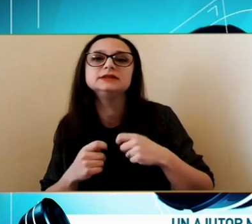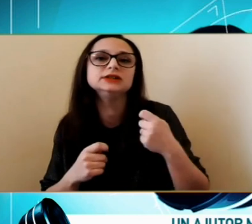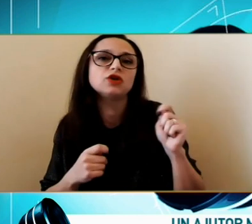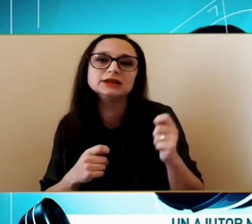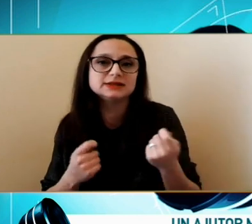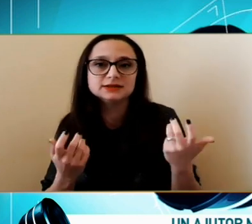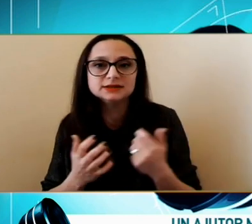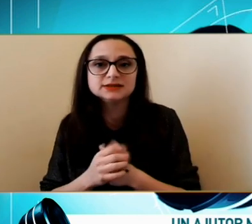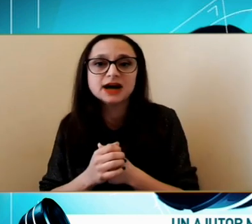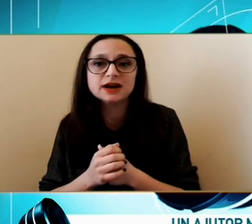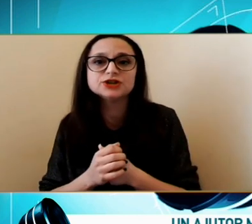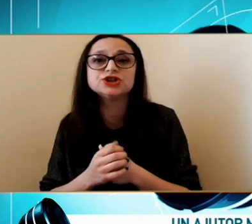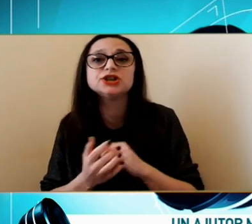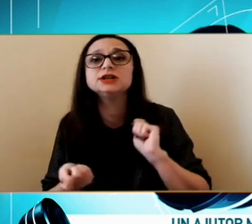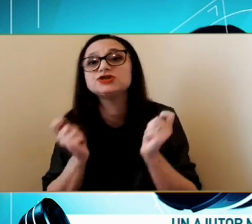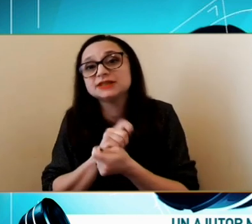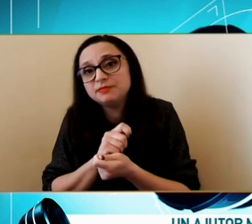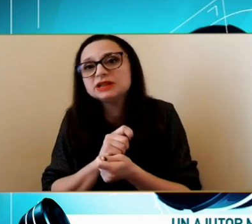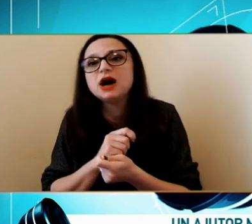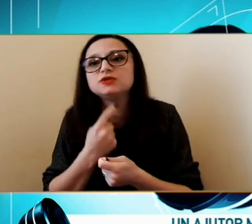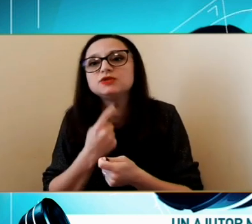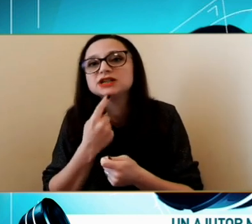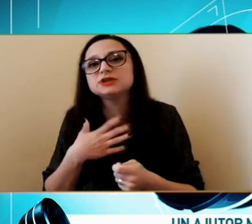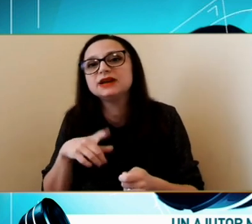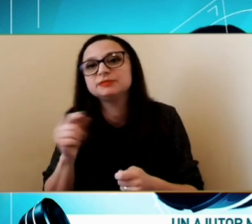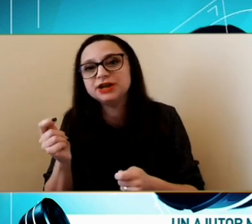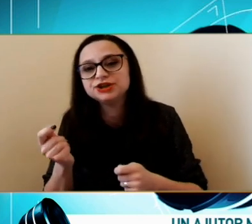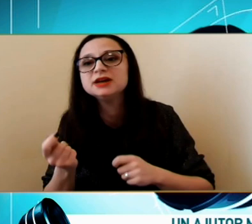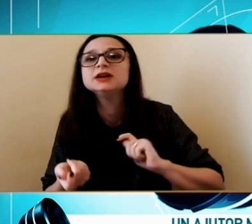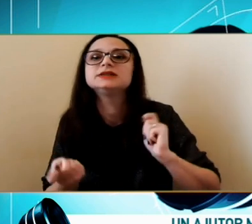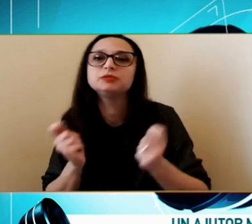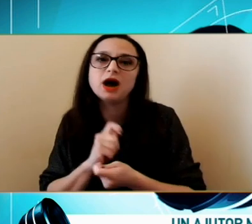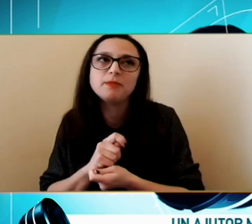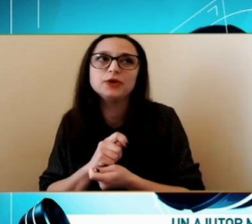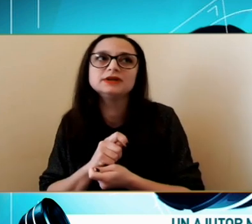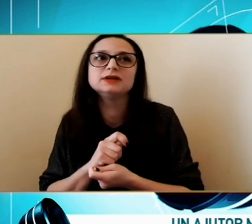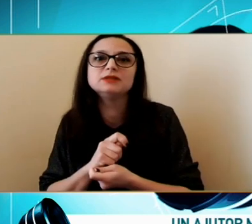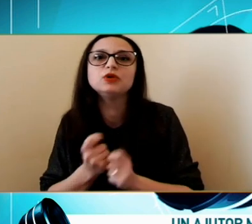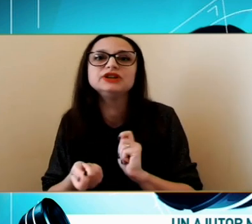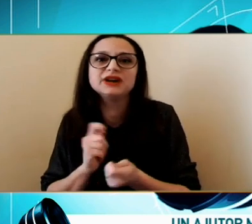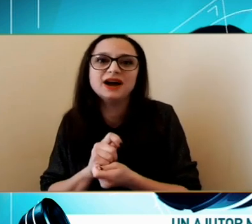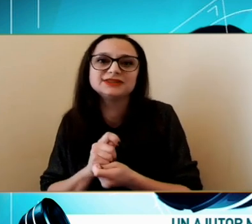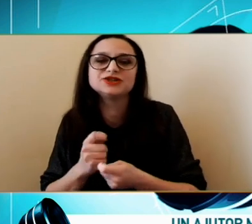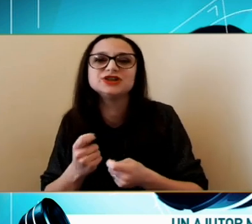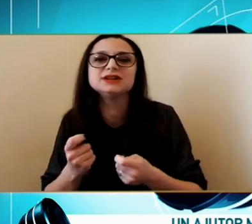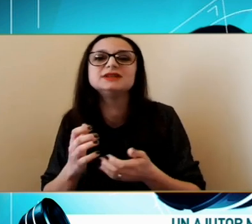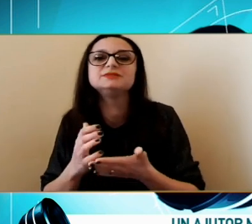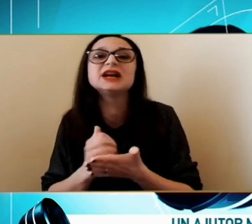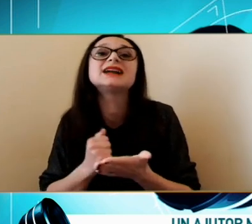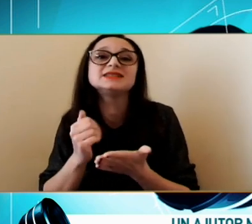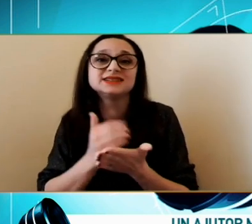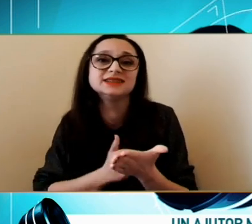Dintr-o altă Țară Și Și-a schimbat Planul Le-a spus Că vrea să plece Trebuia apoi Modificată Și